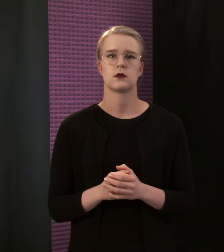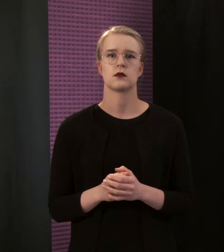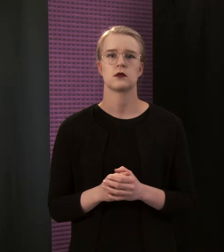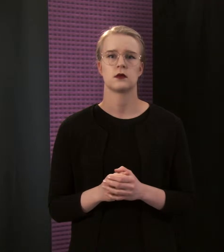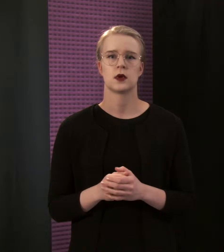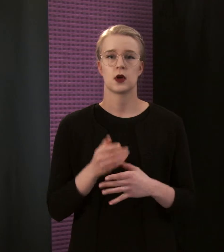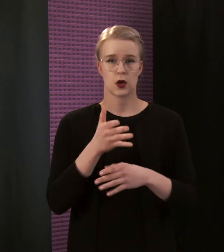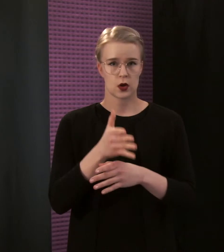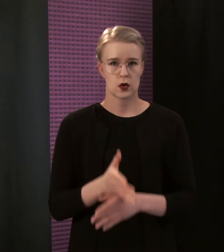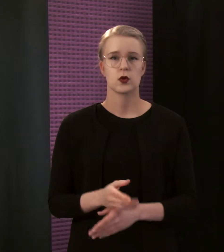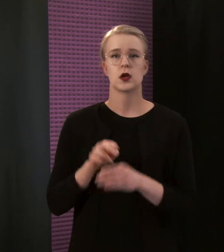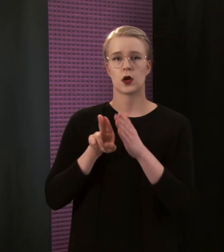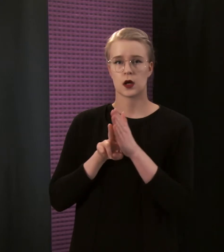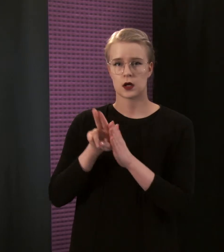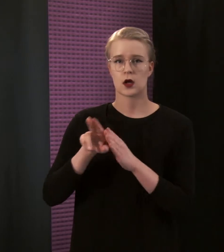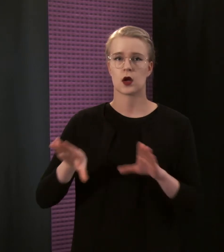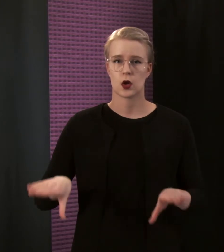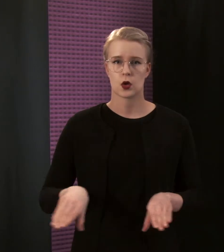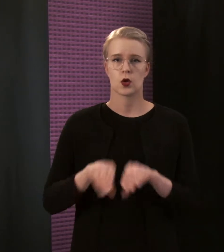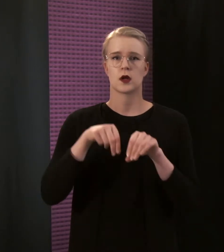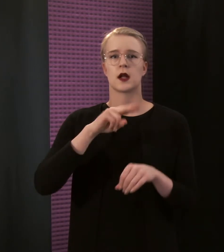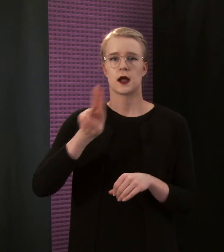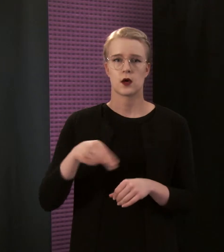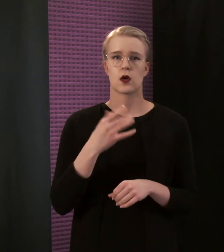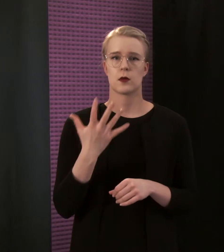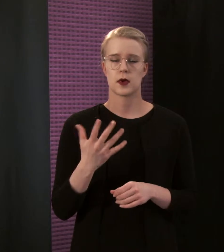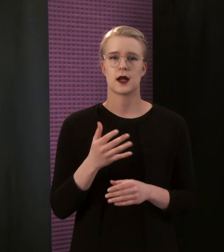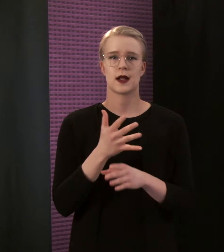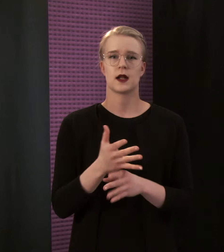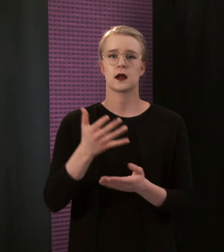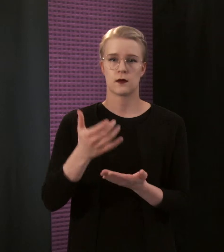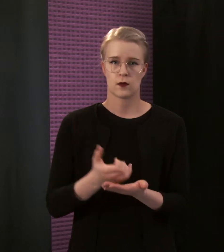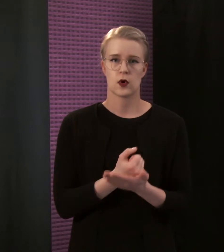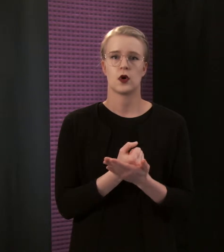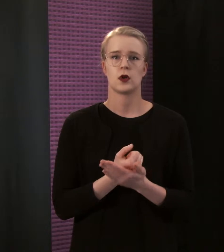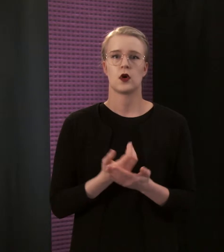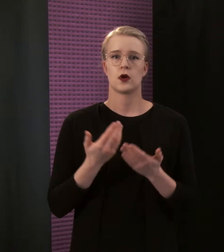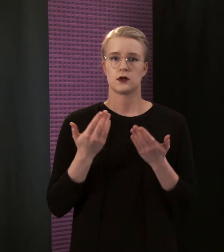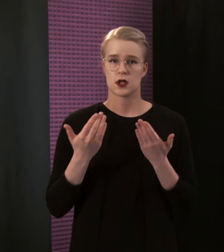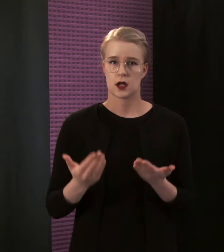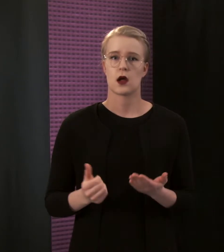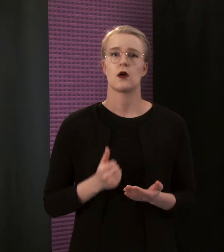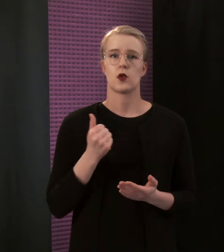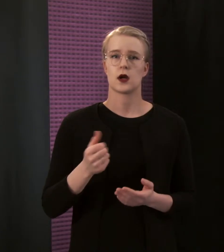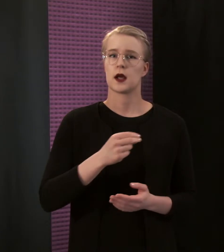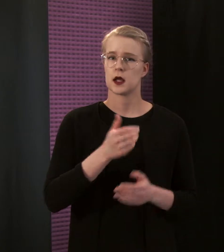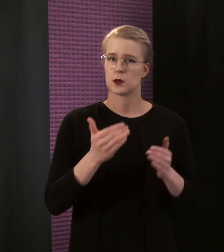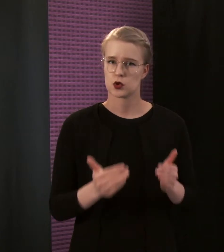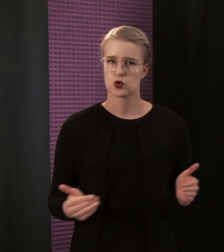Yhtiö ennakoi konsernin euromääräisen liikevoiton olevan tänä vuonna hieman suurempi kuin